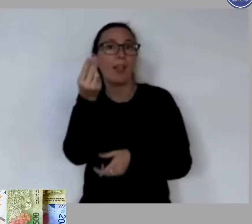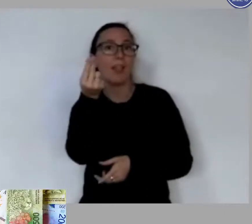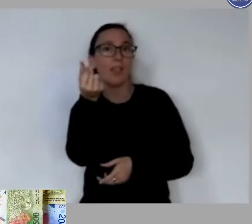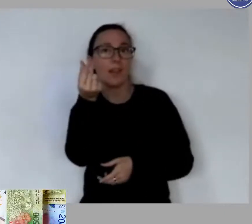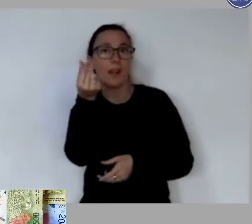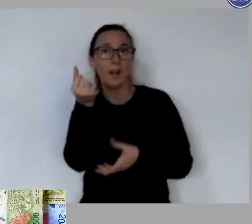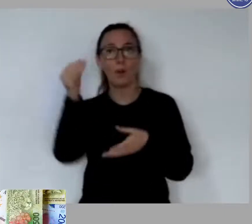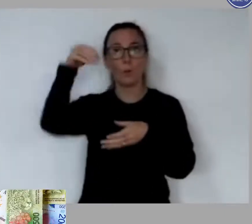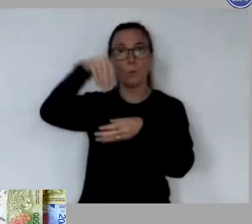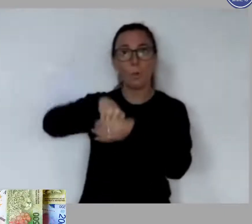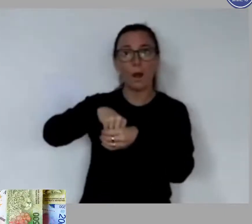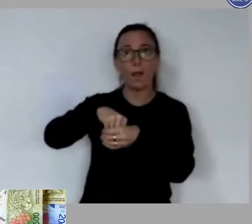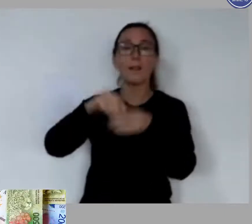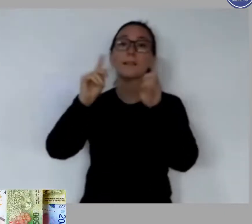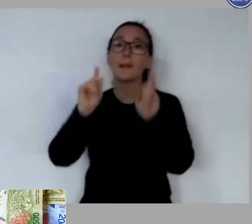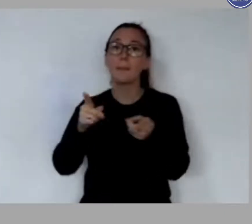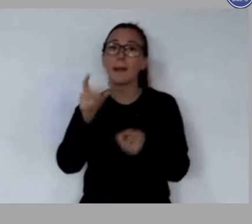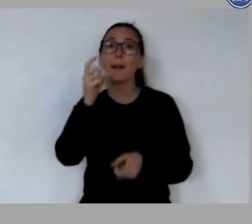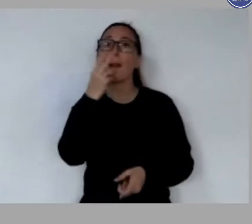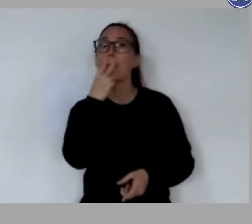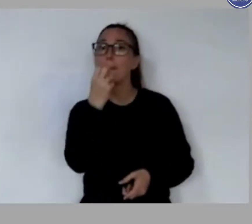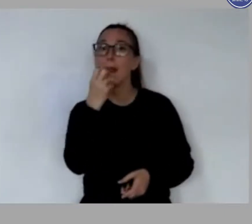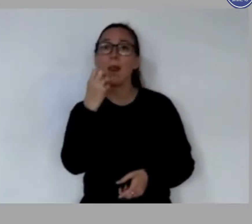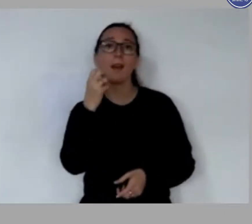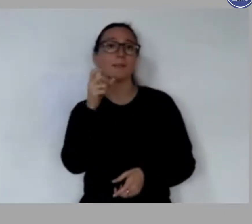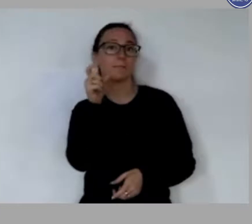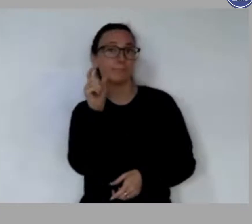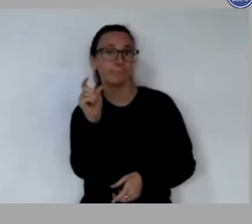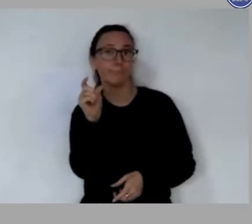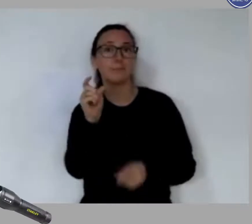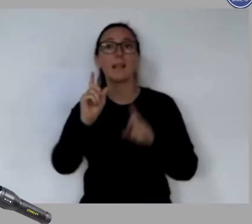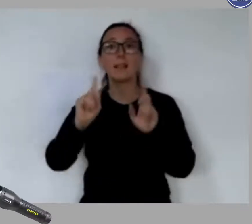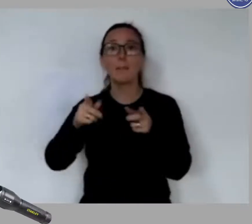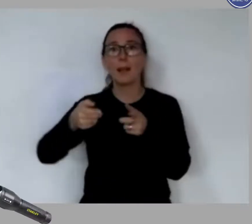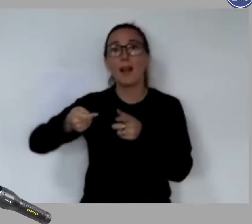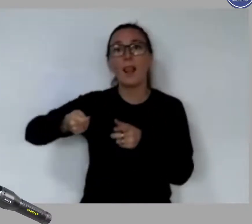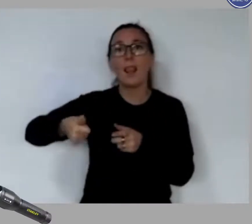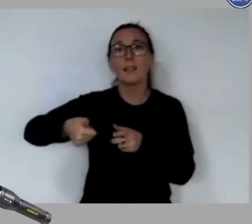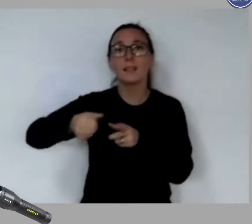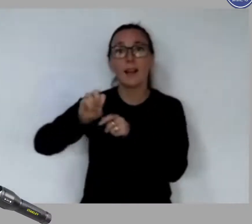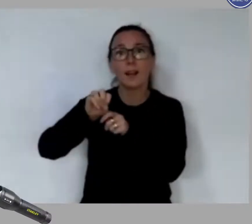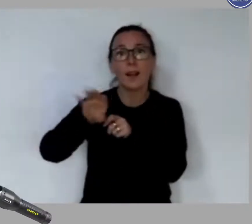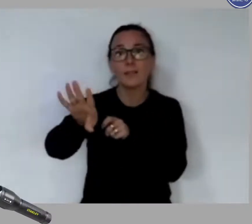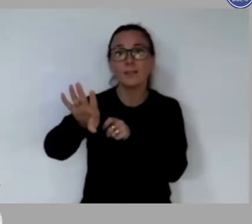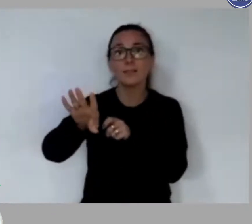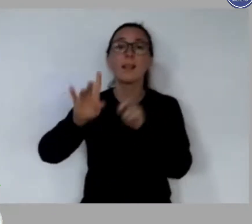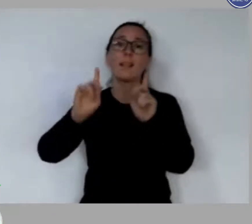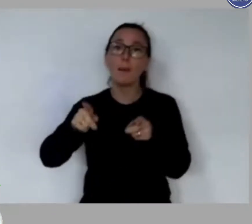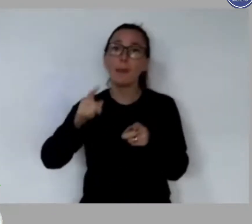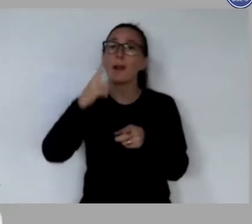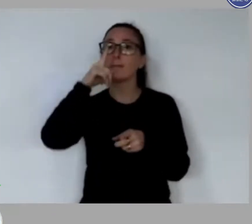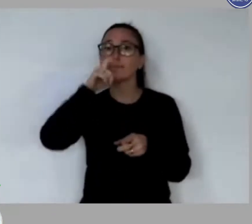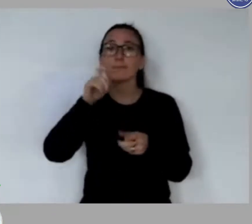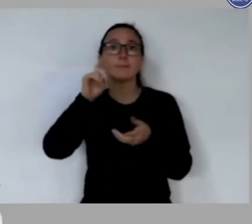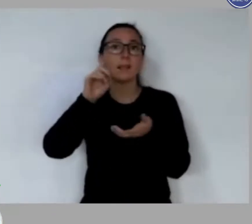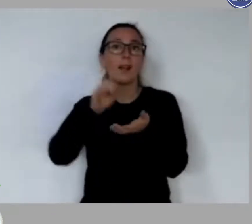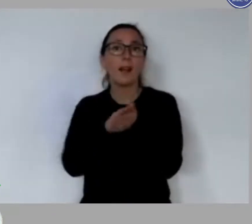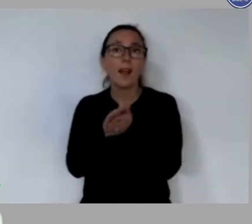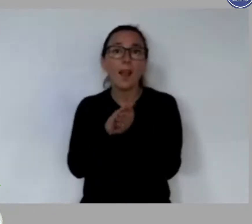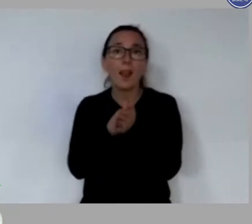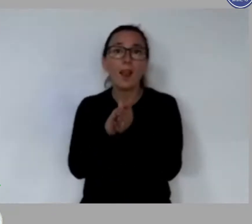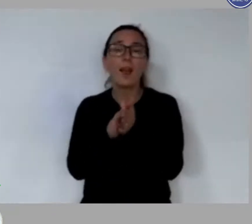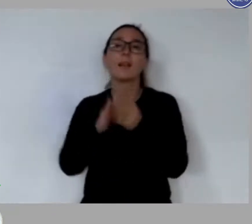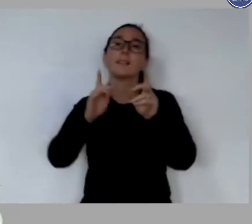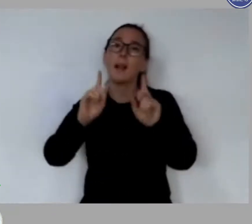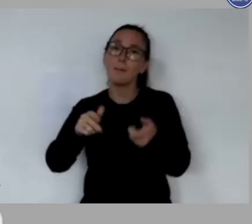Dinero Pilas Linterna Jabón líquido y